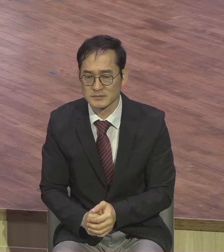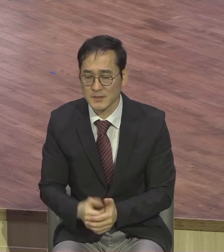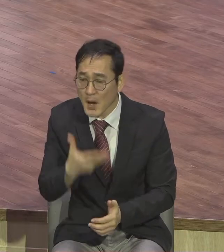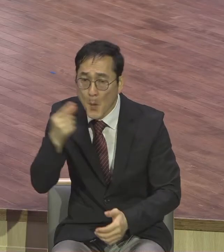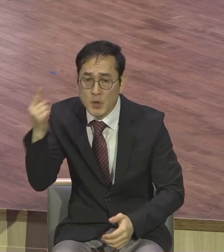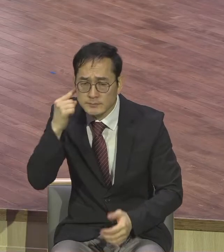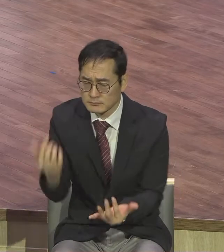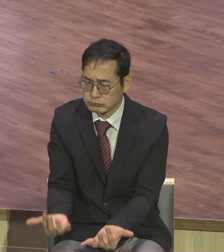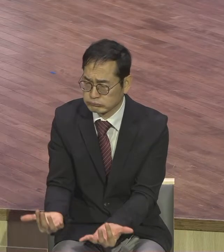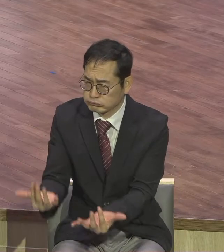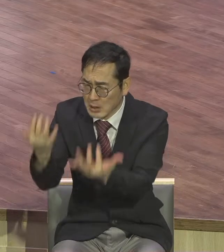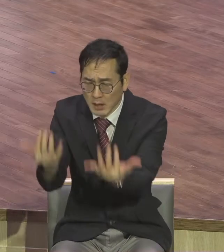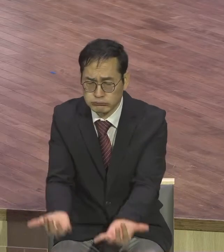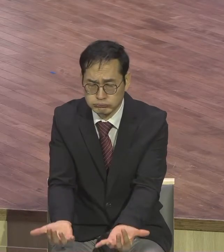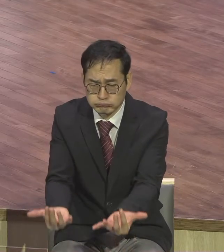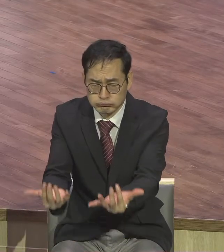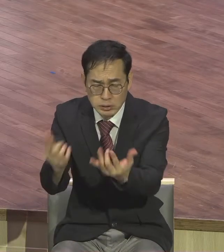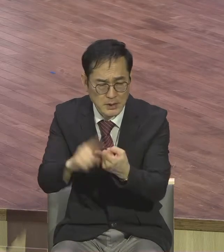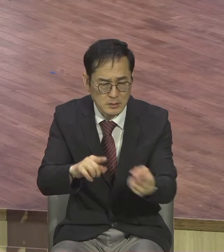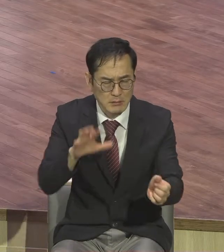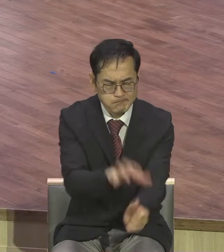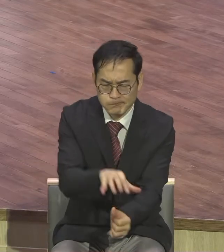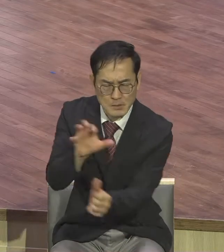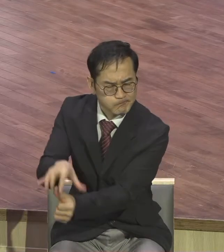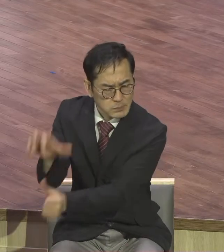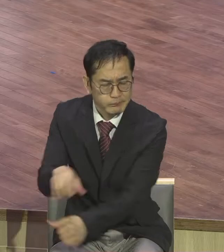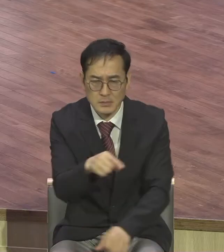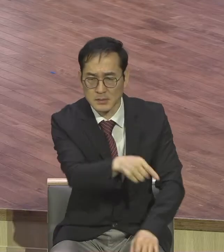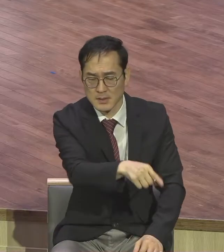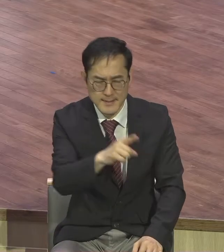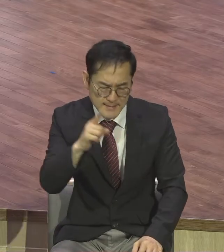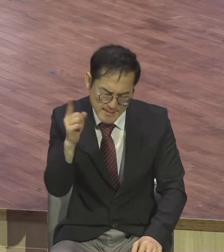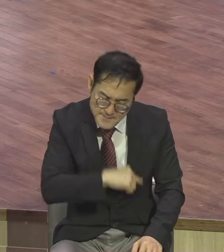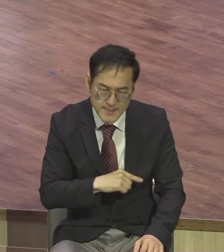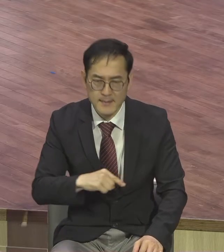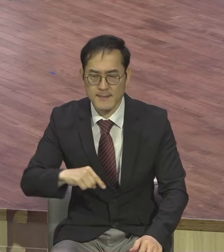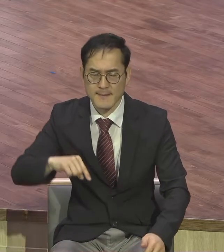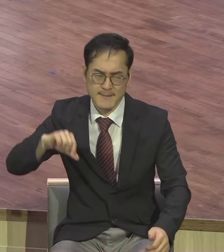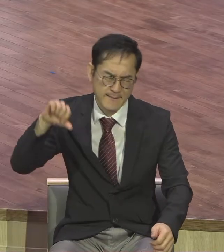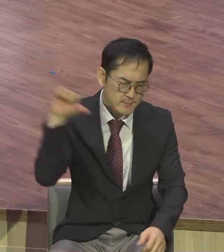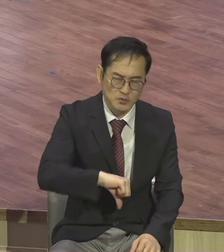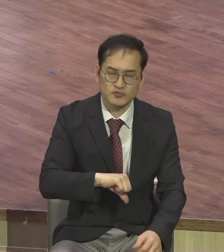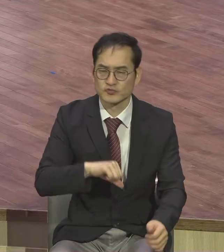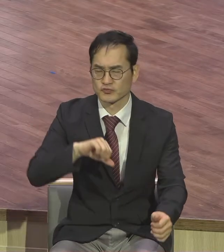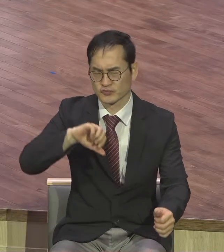부흥 못하게 일어나야 되는데 이걸 막고 있어 금방지게 이걸 막고 있다고 못하게 한다고